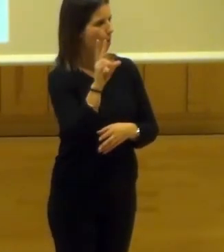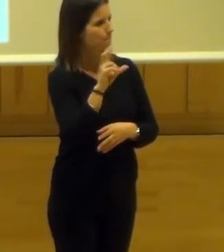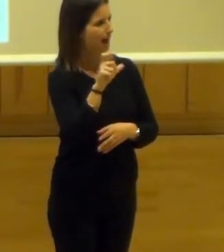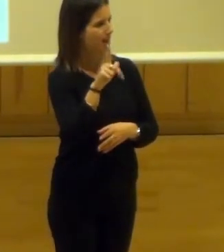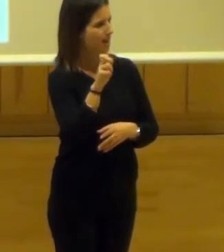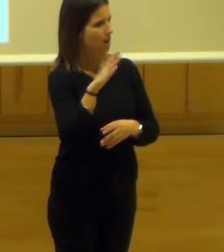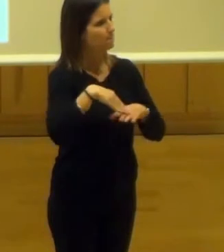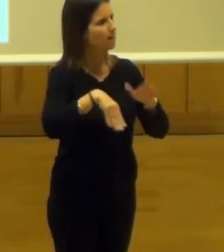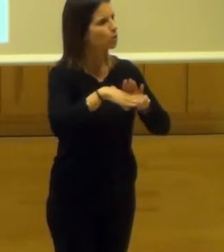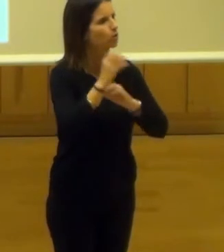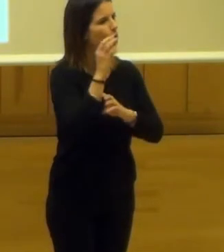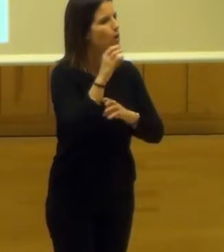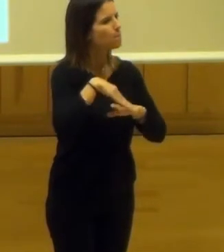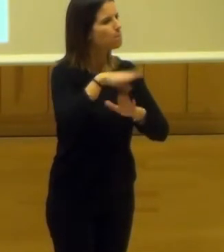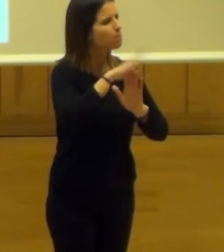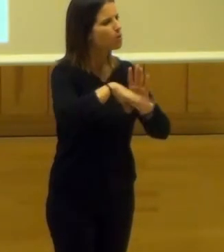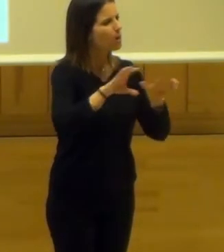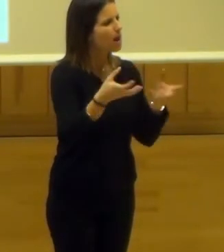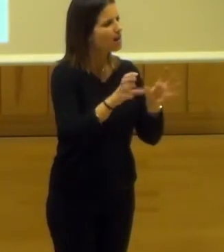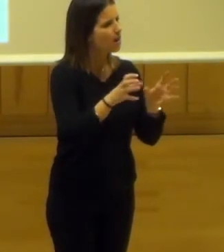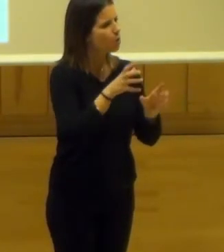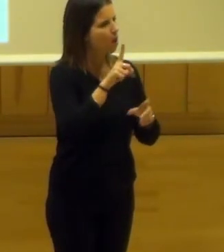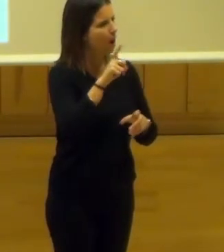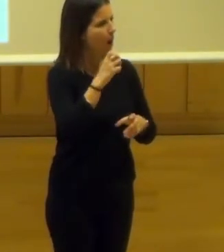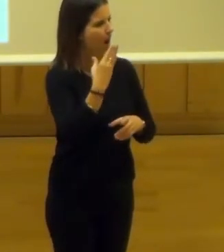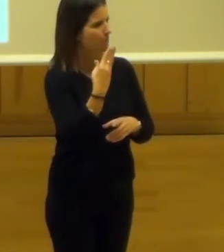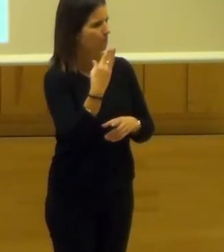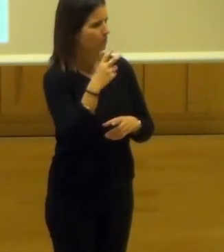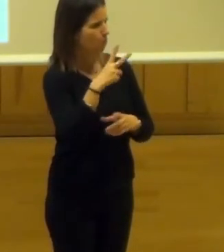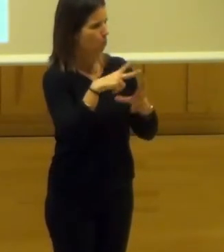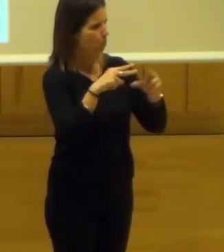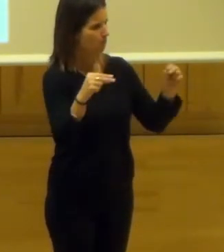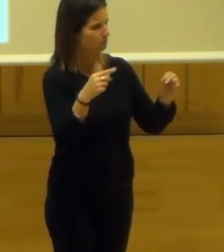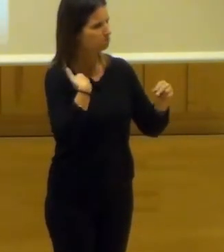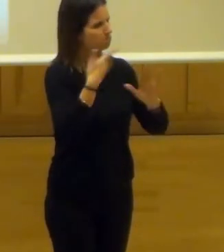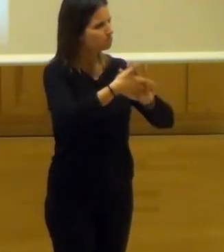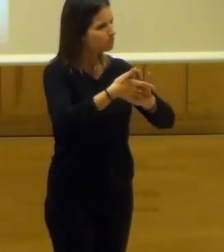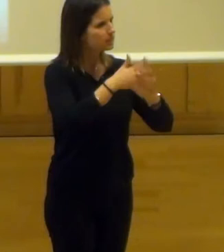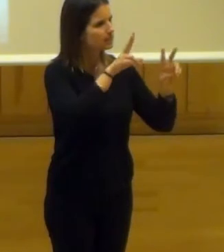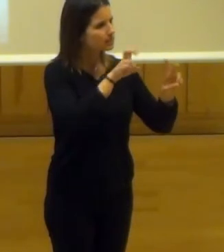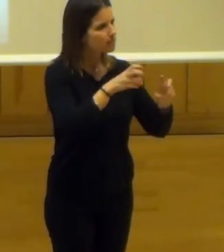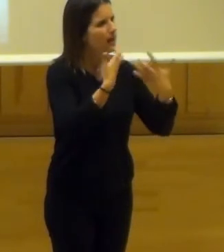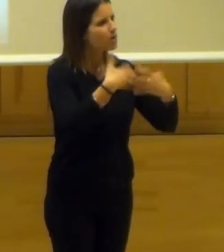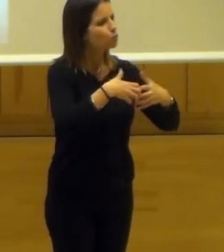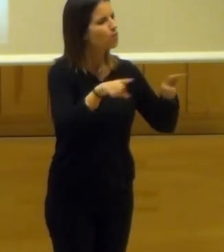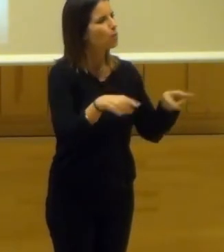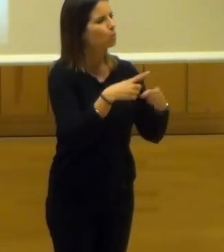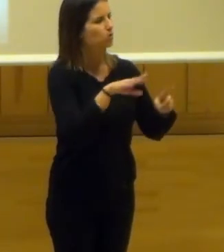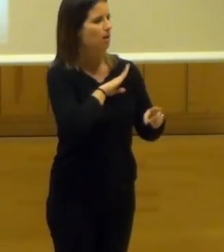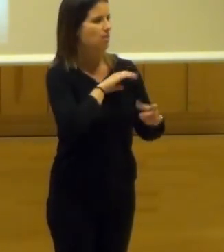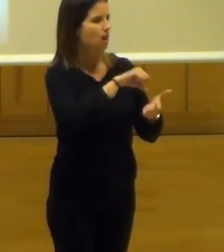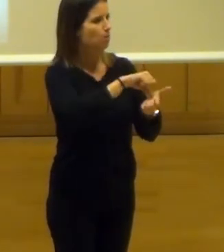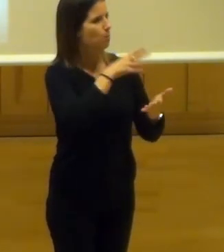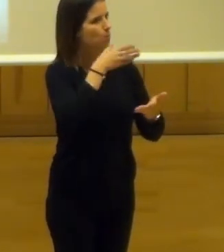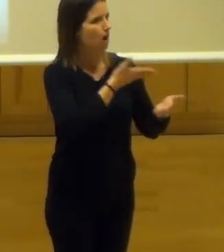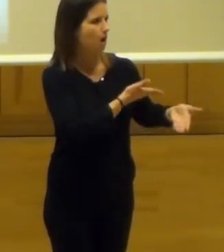la jornada con un programa de radio de Radio Lab UGR. Lo que vamos a hablar es sobre la industria musical de la ciudad. Por lo tanto, os invitamos a